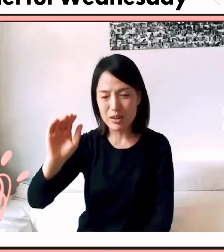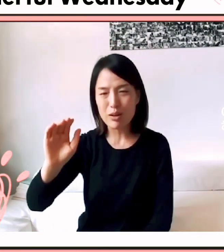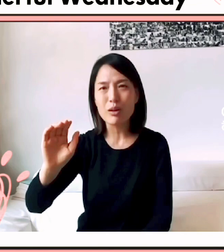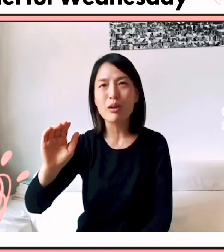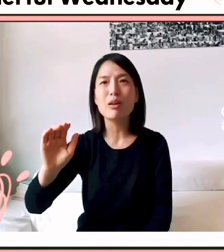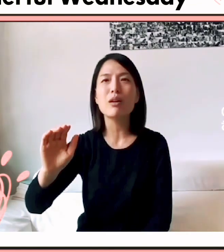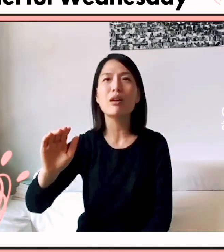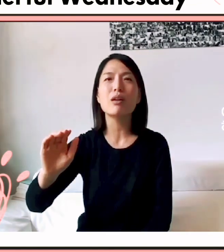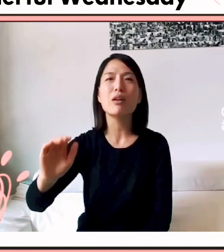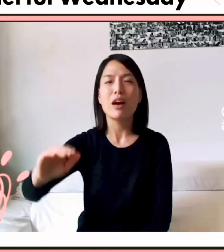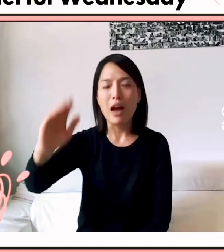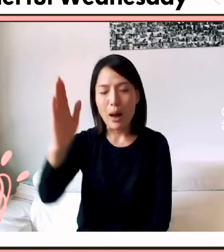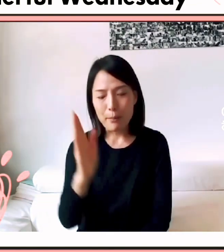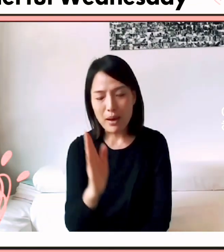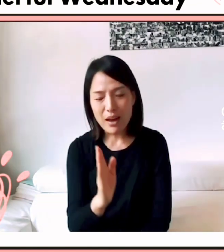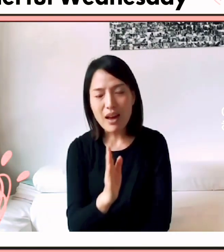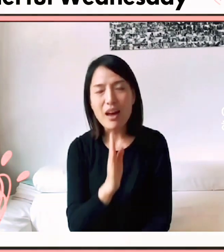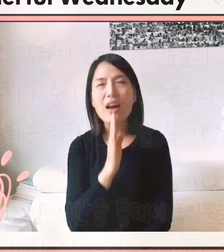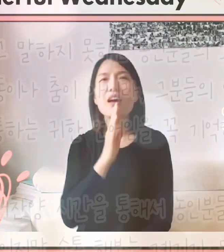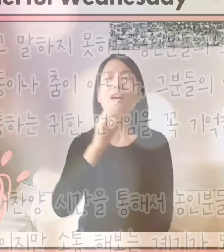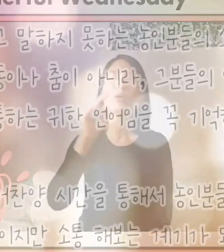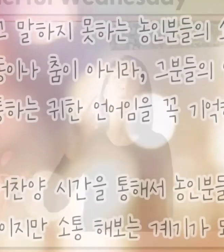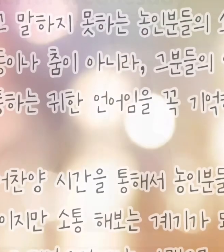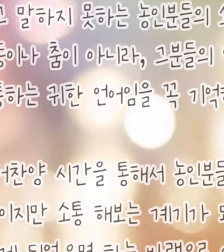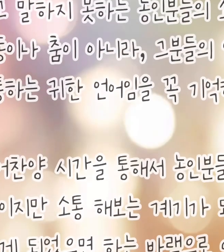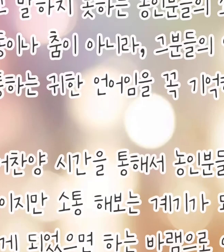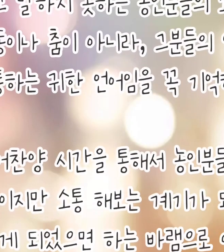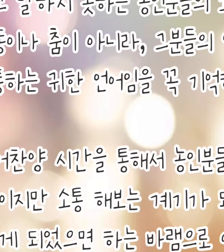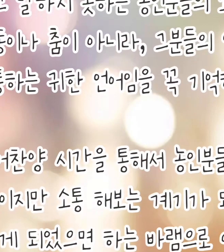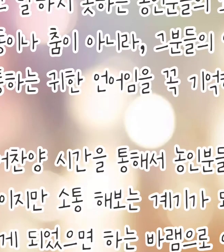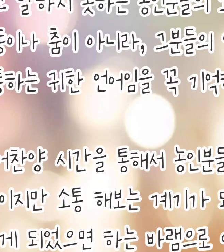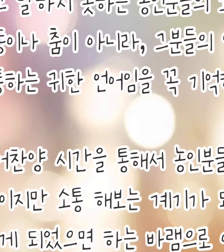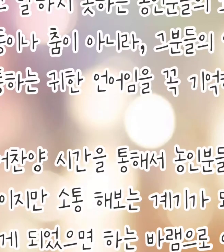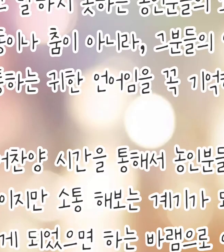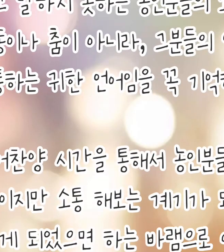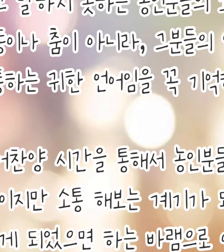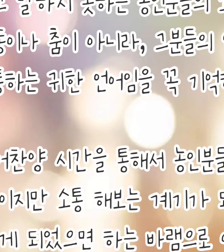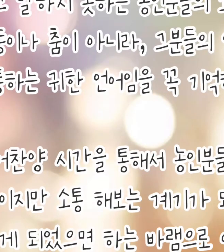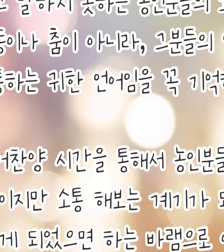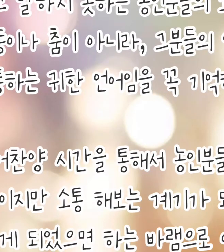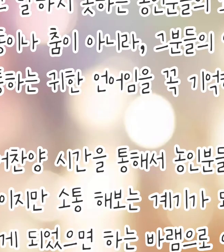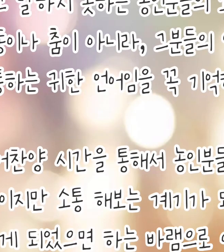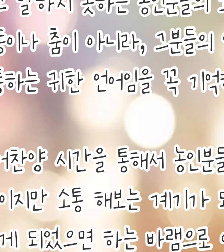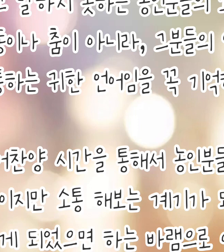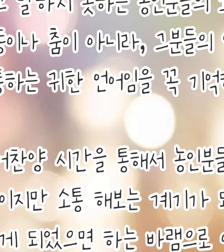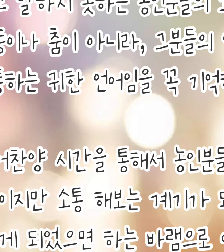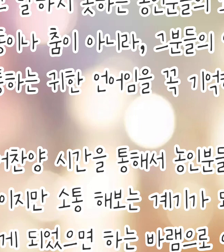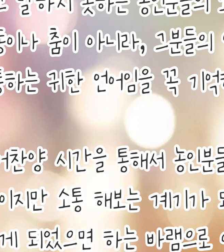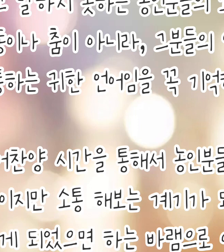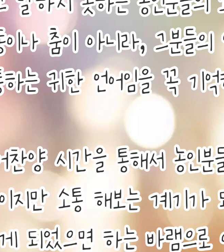이곳에서 바로 이 시간 하나님을